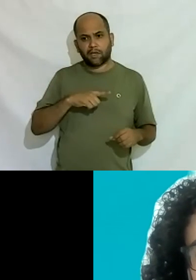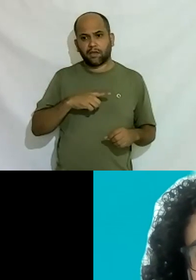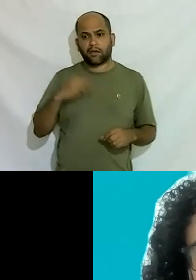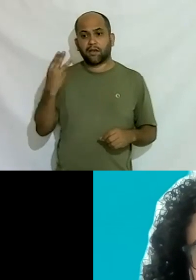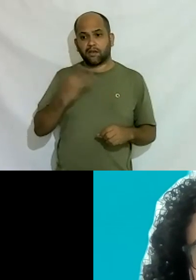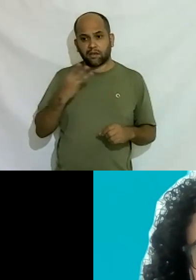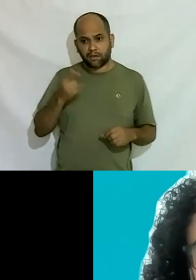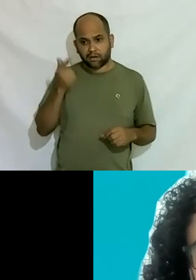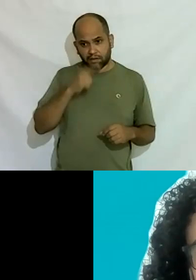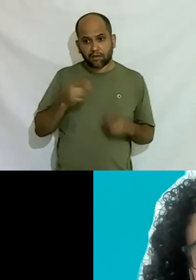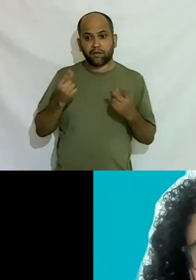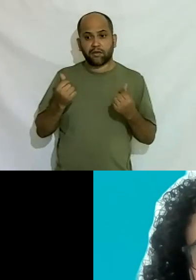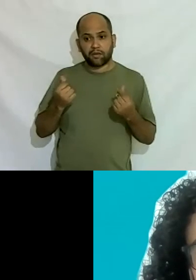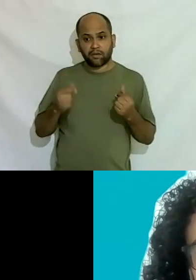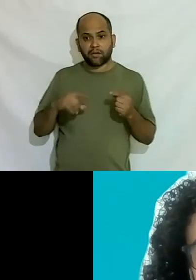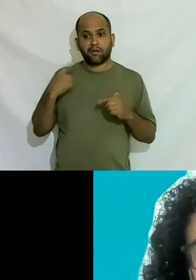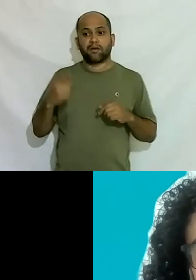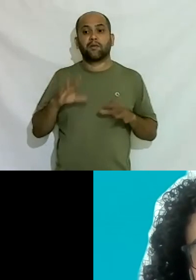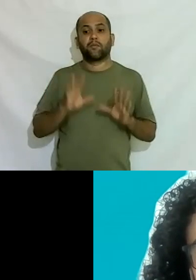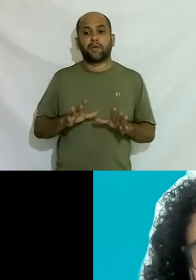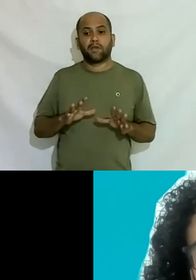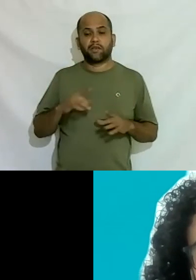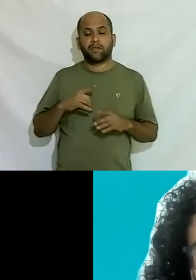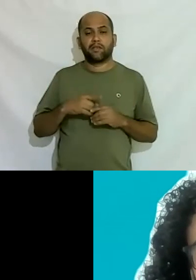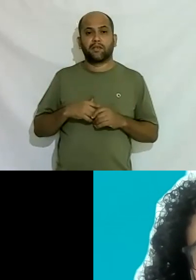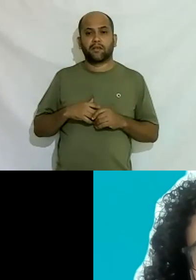muito dinheiro e não tem dinheiro que eu ganhe